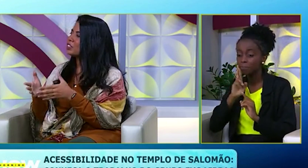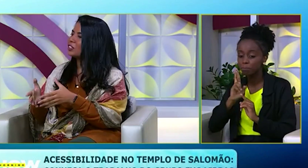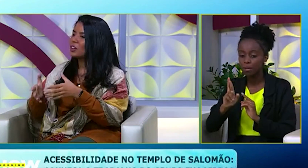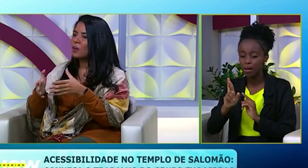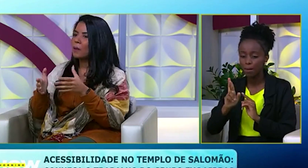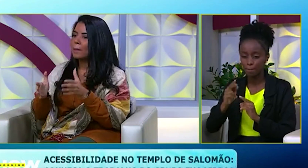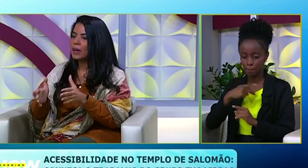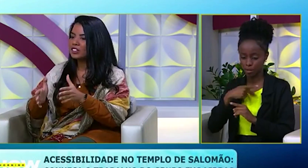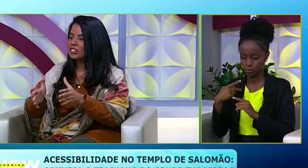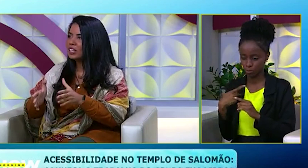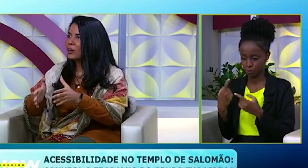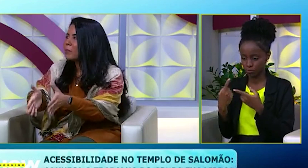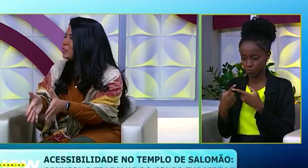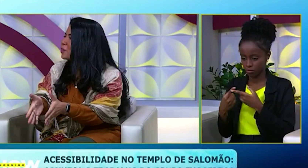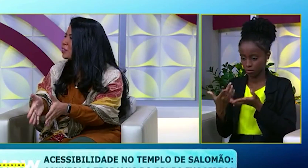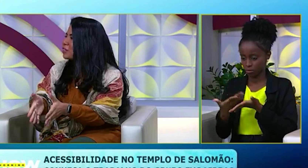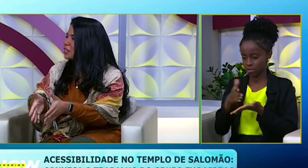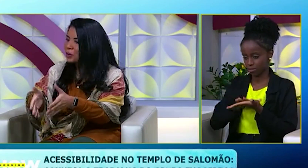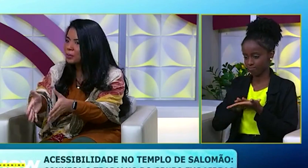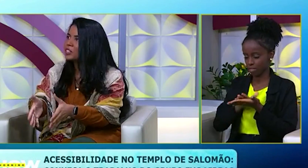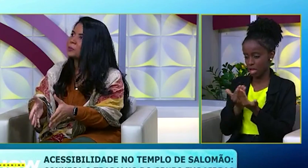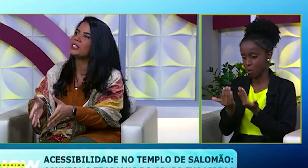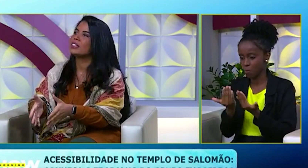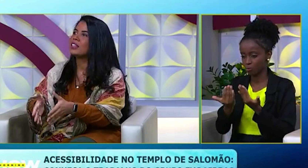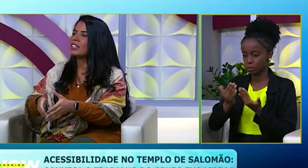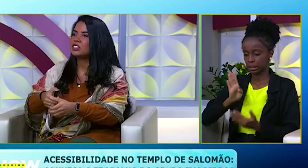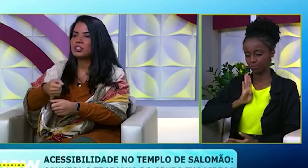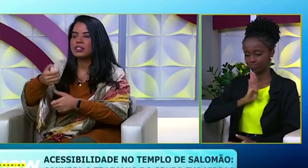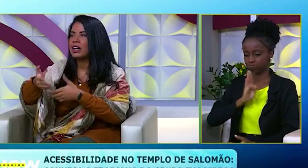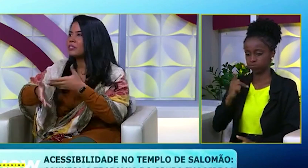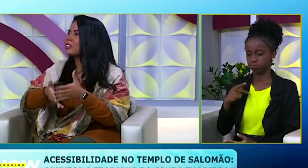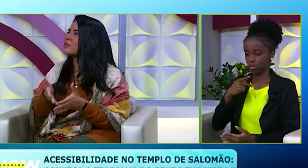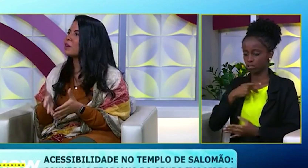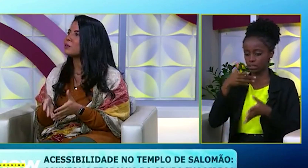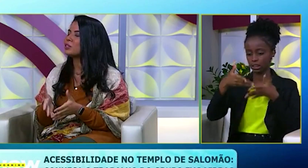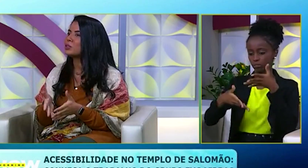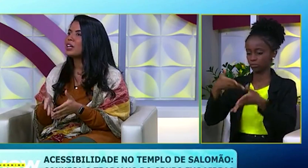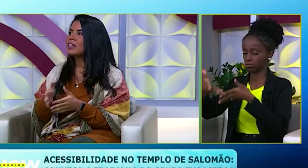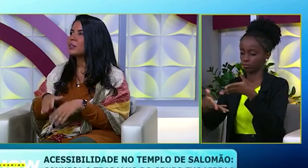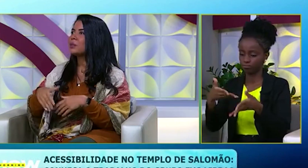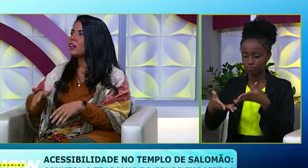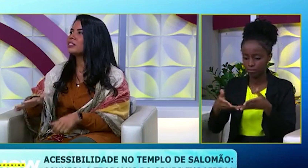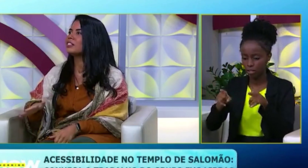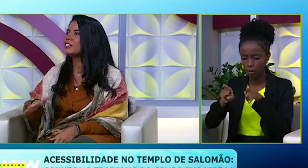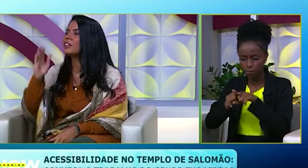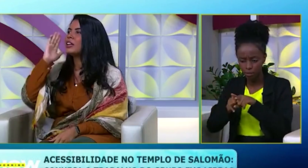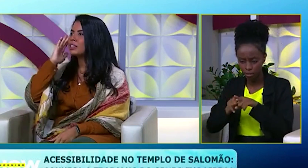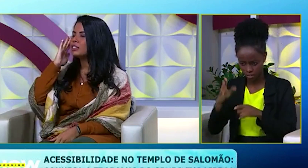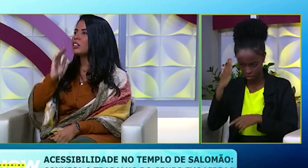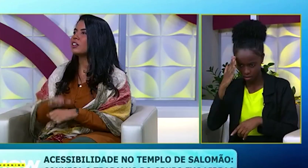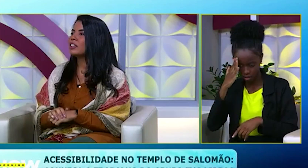compartilho. O papel, gente, é o pastor, praticamente. É o bispo ali. E a gente só está fazendo a voz do pastor. Então, vocês